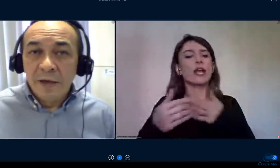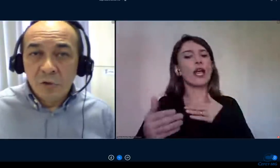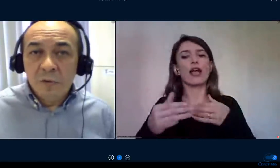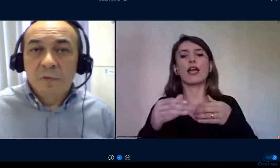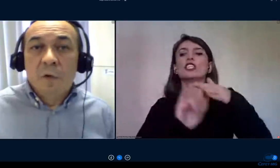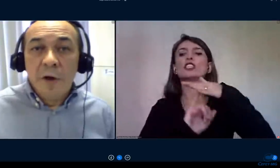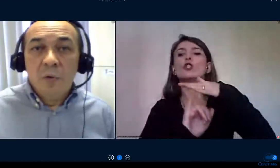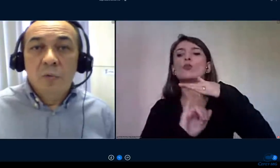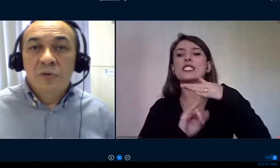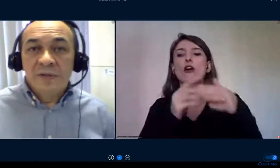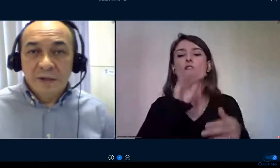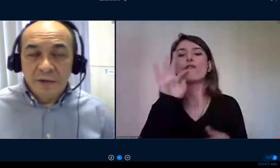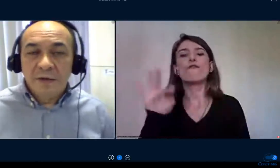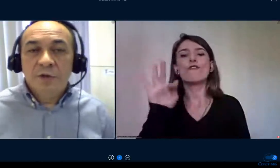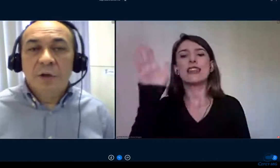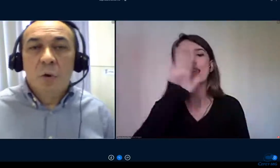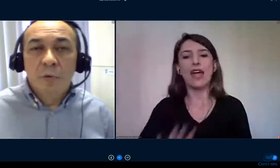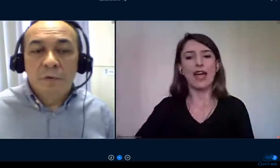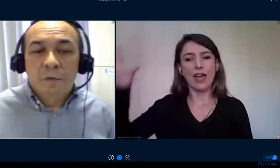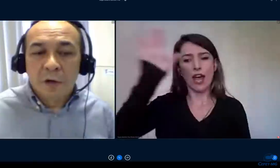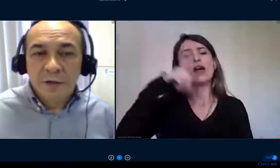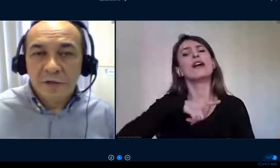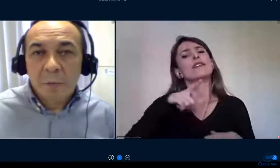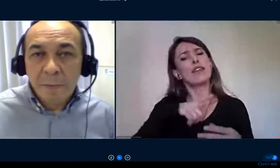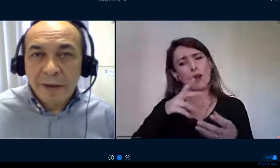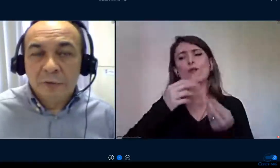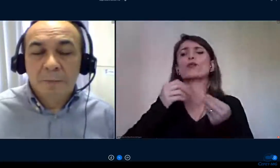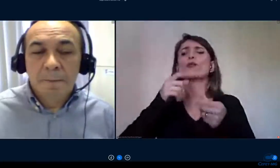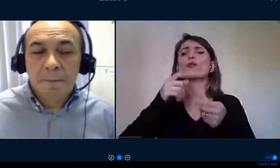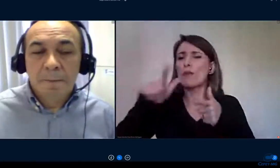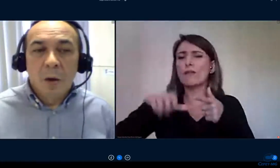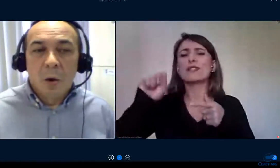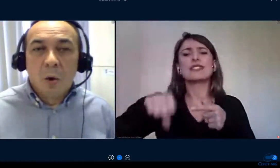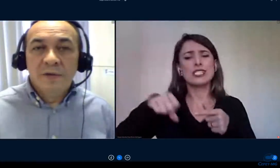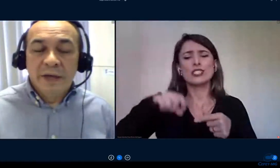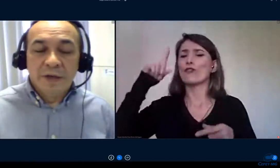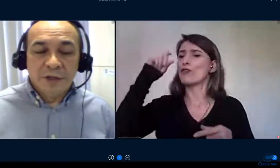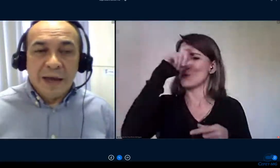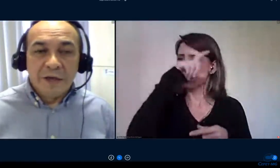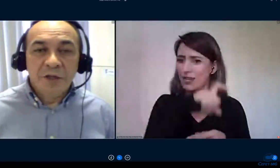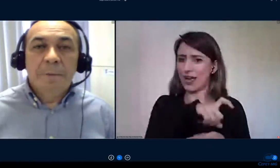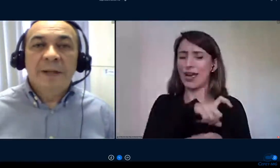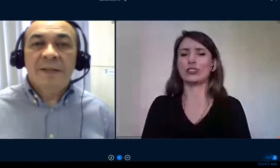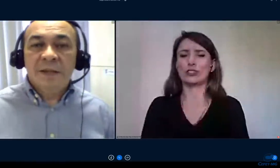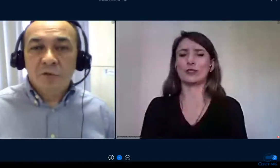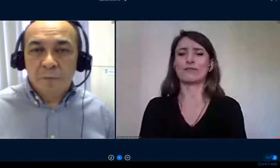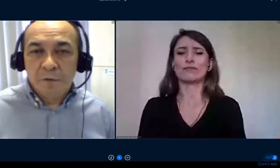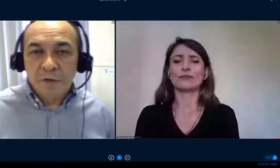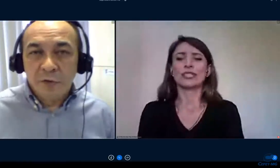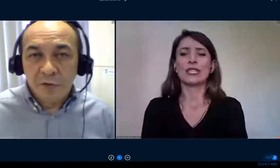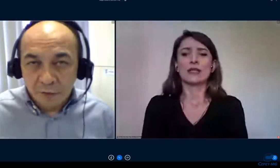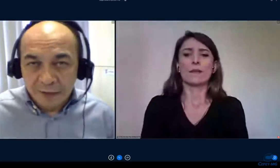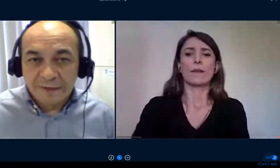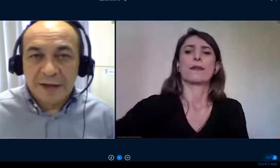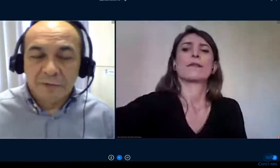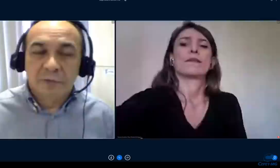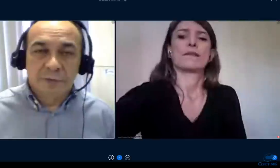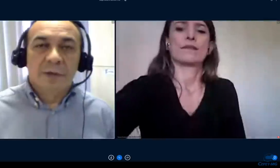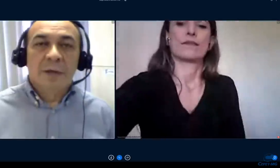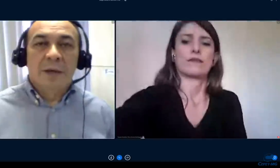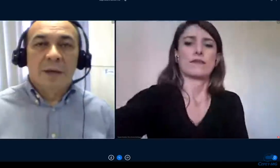Isso foi um dos itens que chegou muito forte nesse momento. Ou seja, a gente precisa dos professores